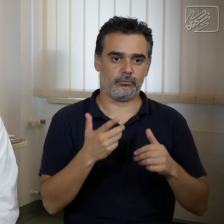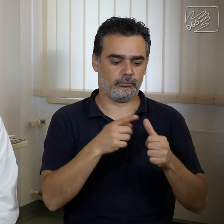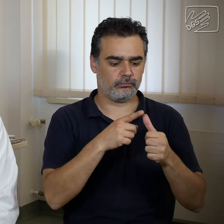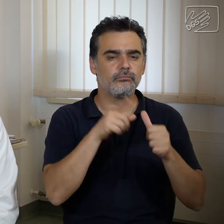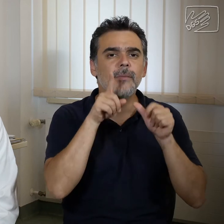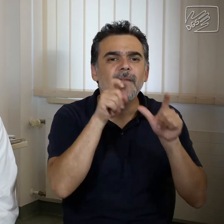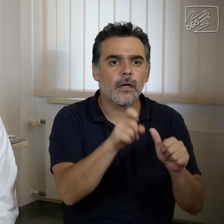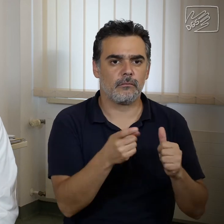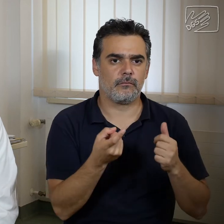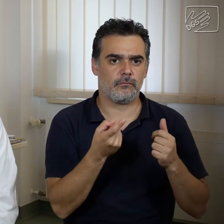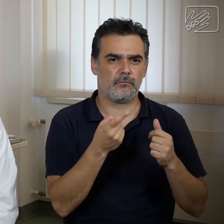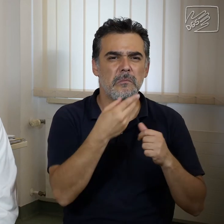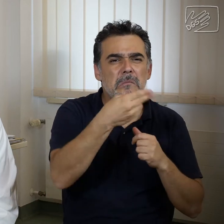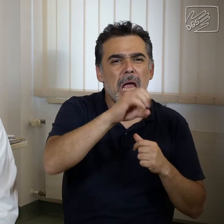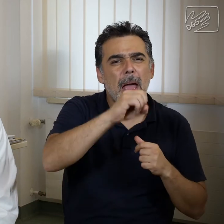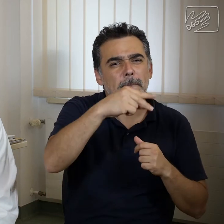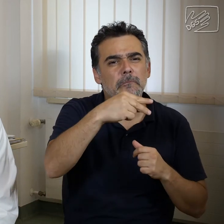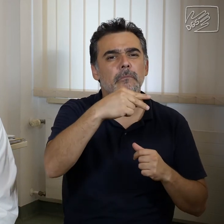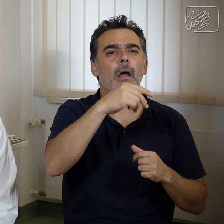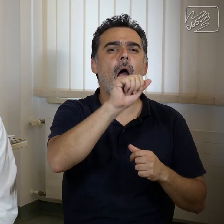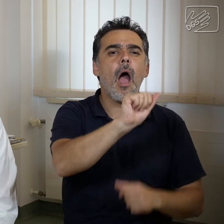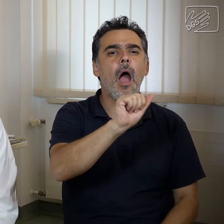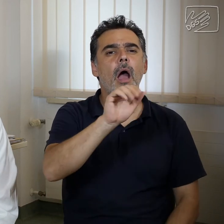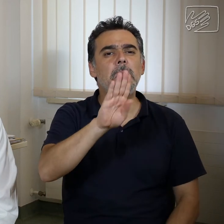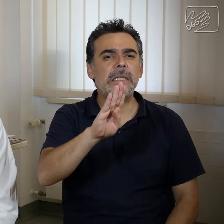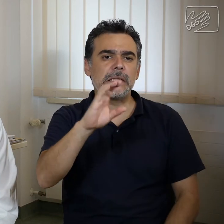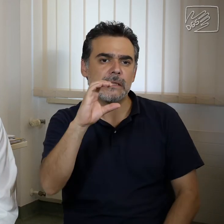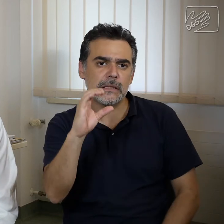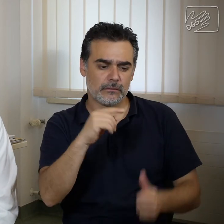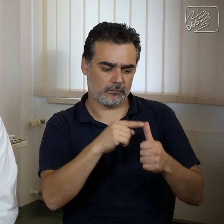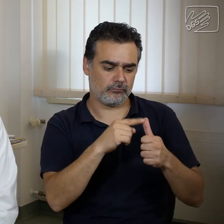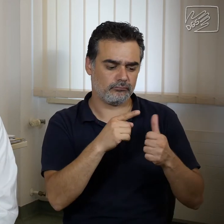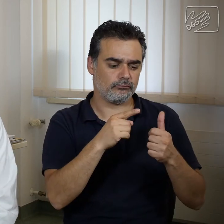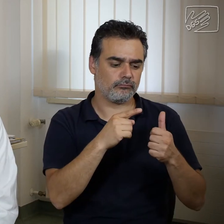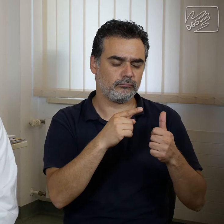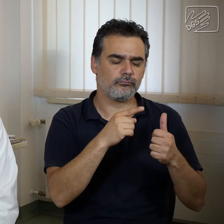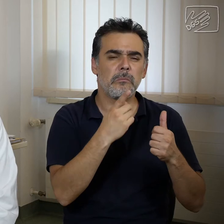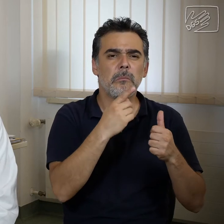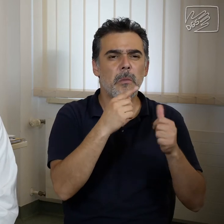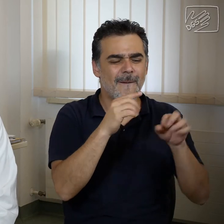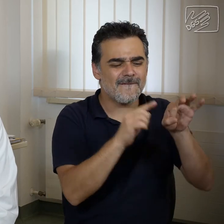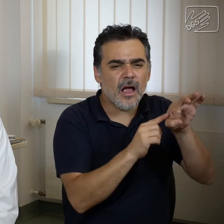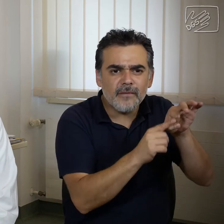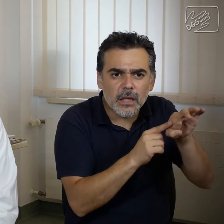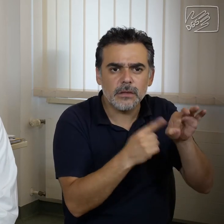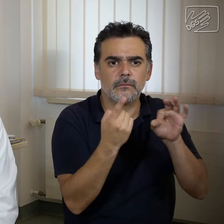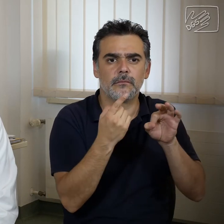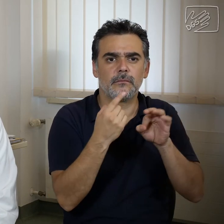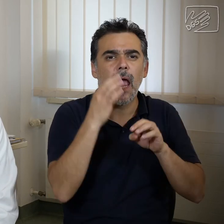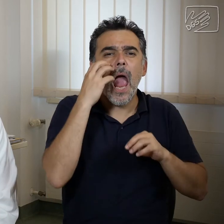Hepatitis A, Hepatitis B, Hepatitis C, Feigwarzen, Genitalherpes und natürlich